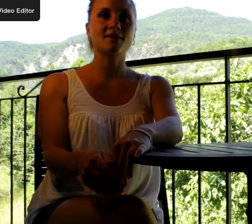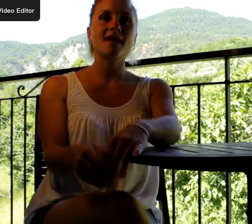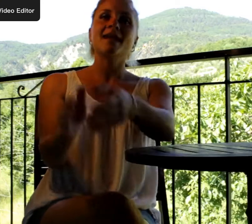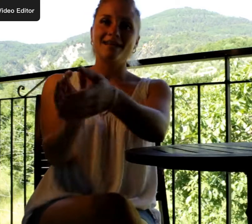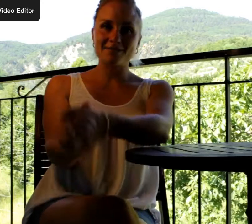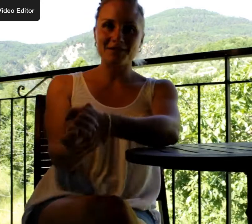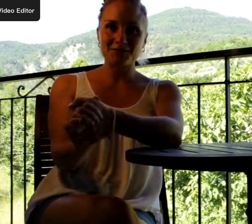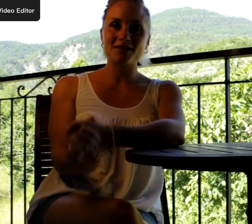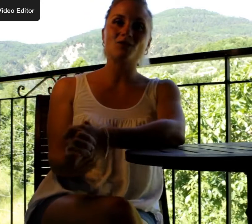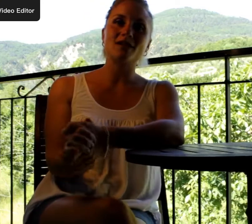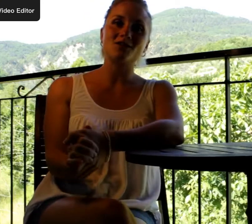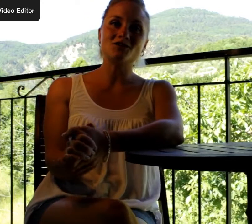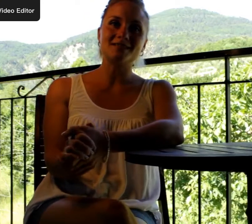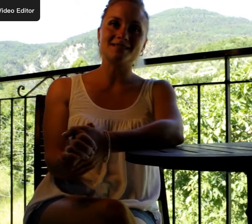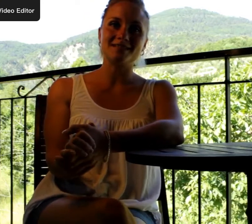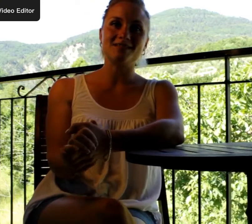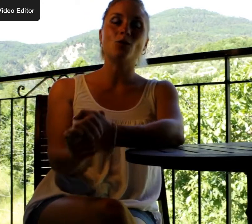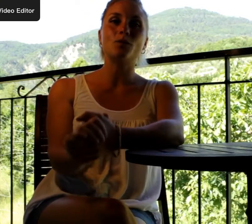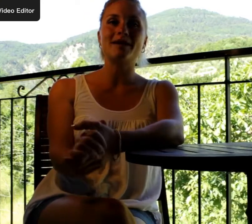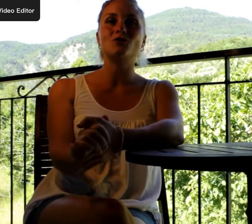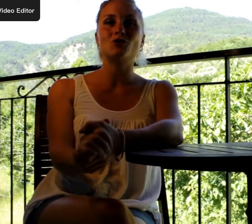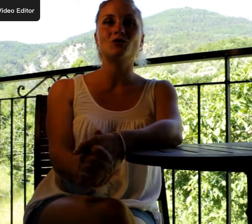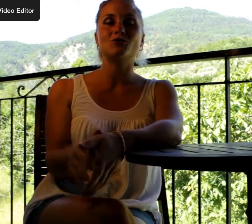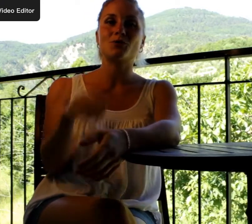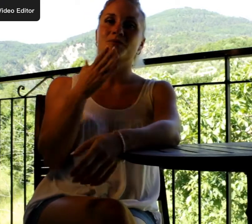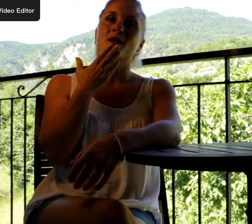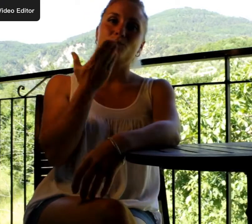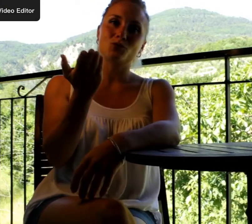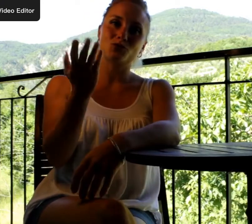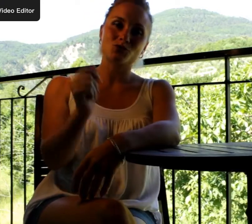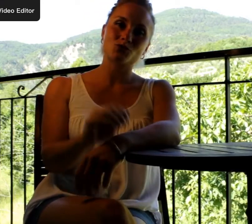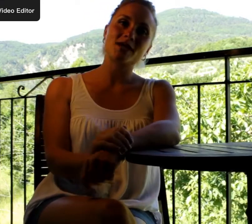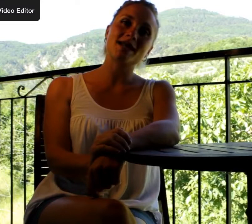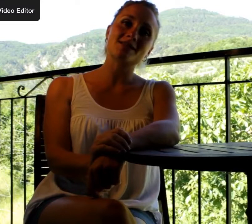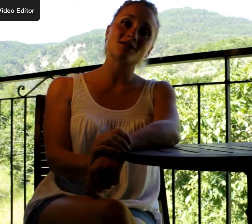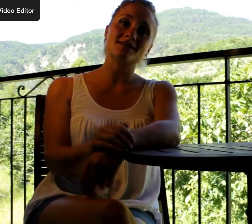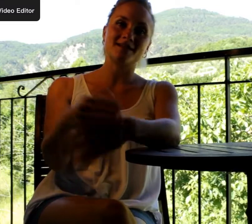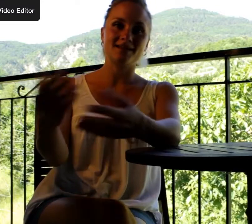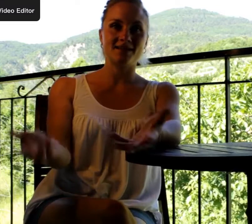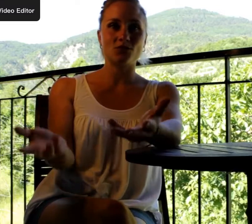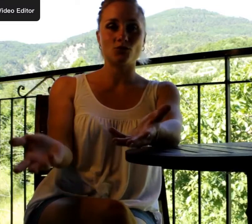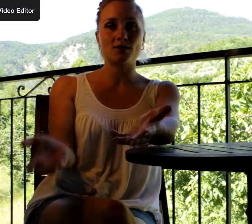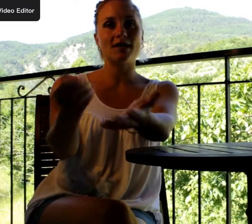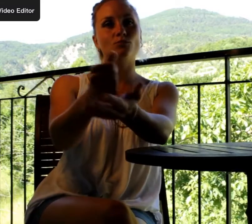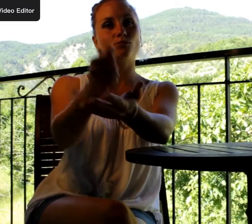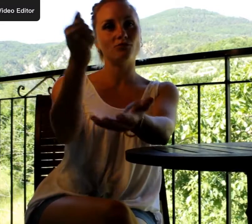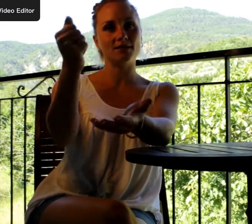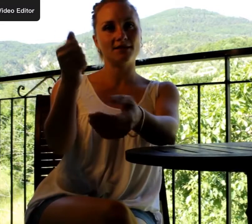Les bienfaits de la langue des signes auprès du jeune enfant Bonjour, je suis Alexandra Taclay et je suis là pour vous aider.